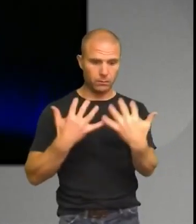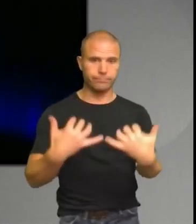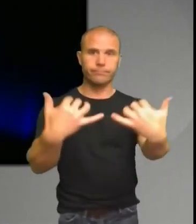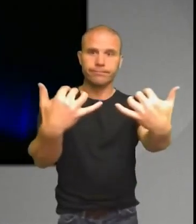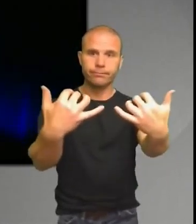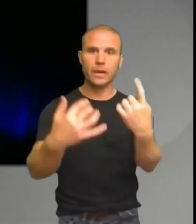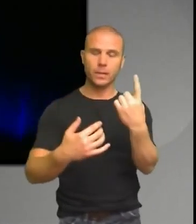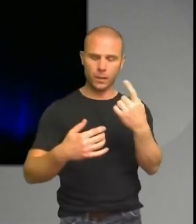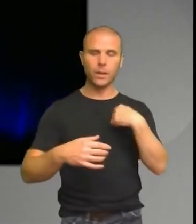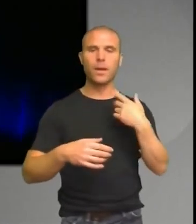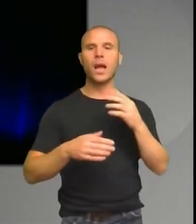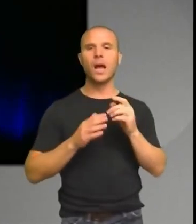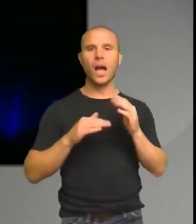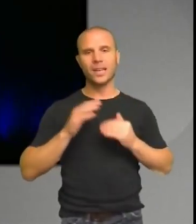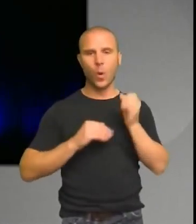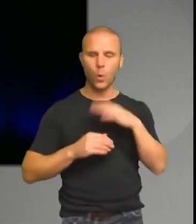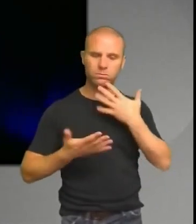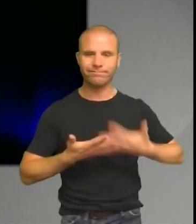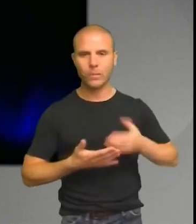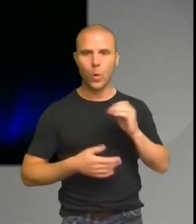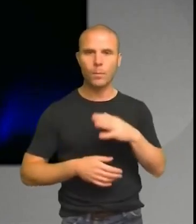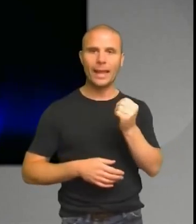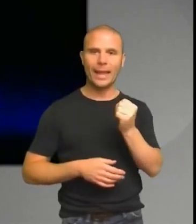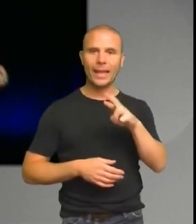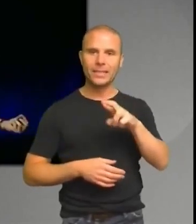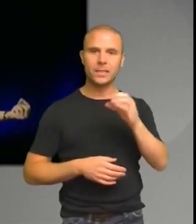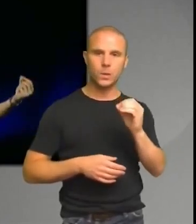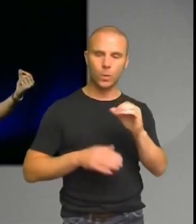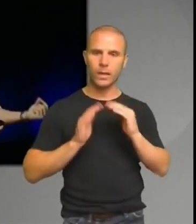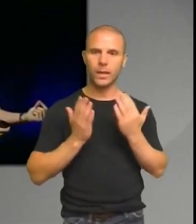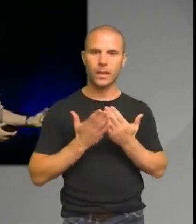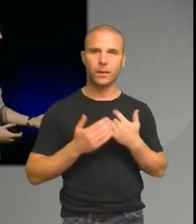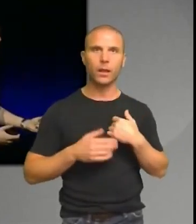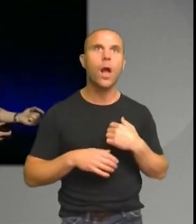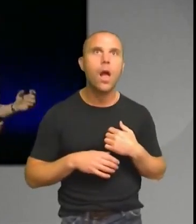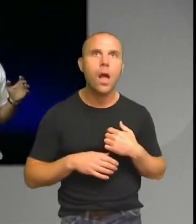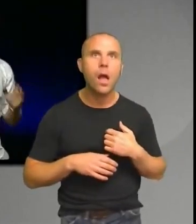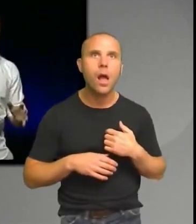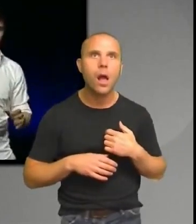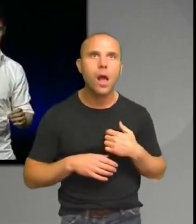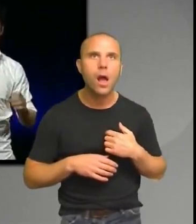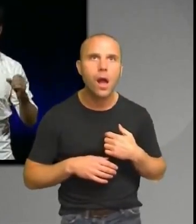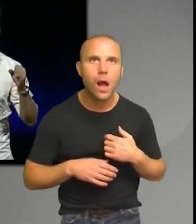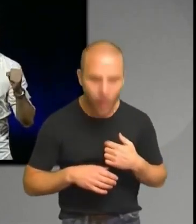Jag visste att ni hade lyssnat klart på det. Det här var så himla häftigt att det var att göra. Det här vill jag